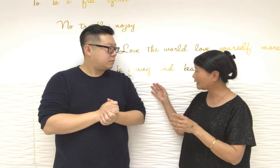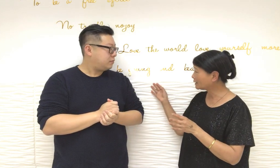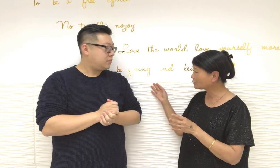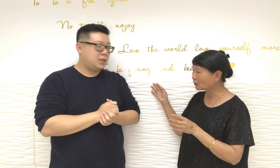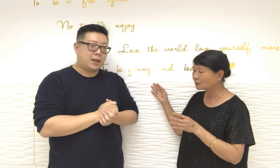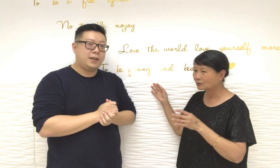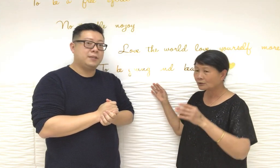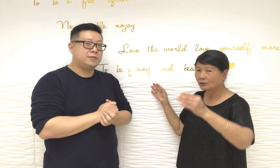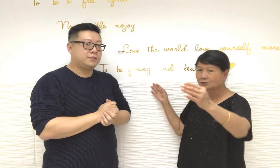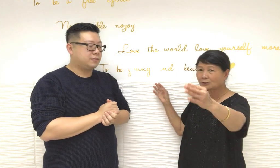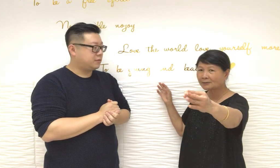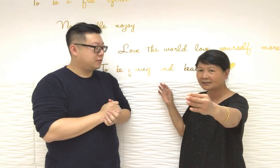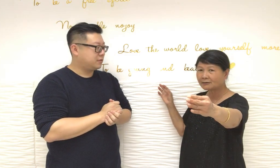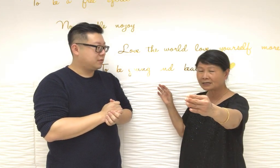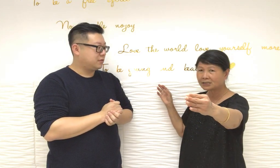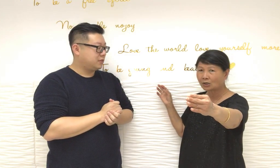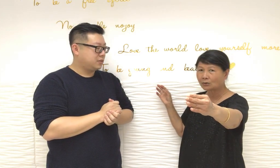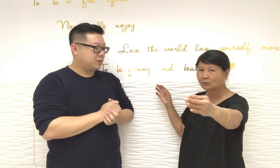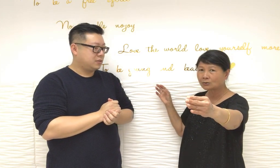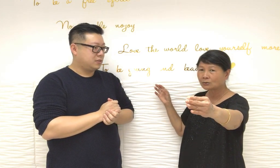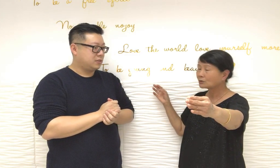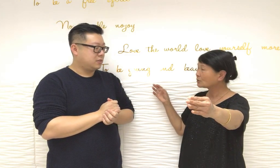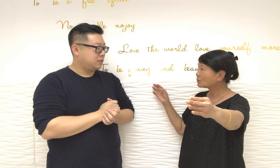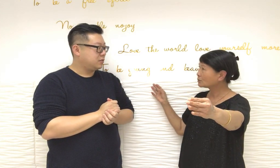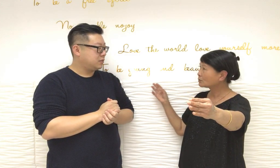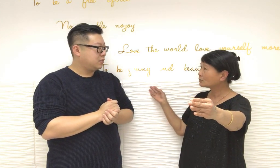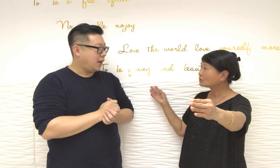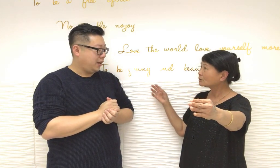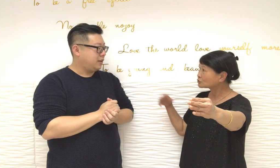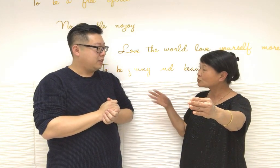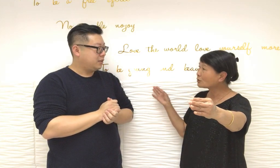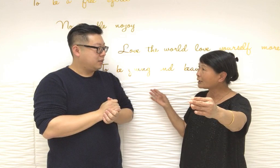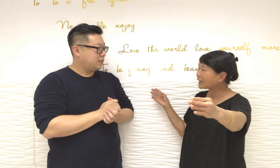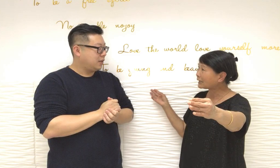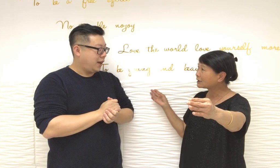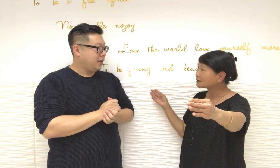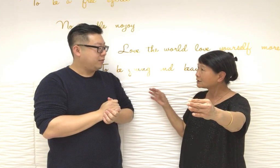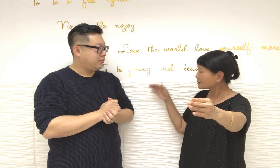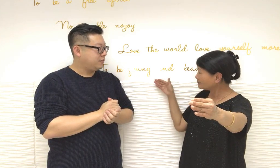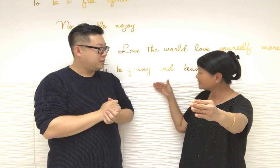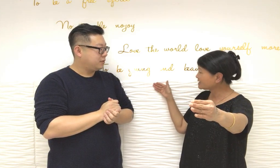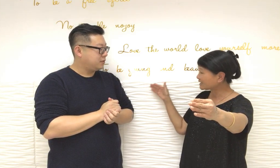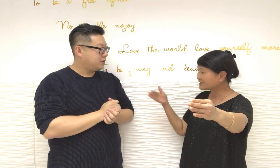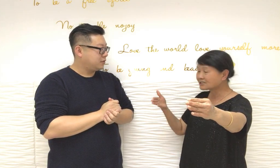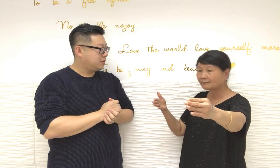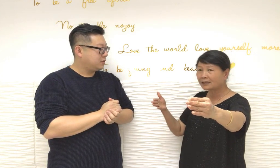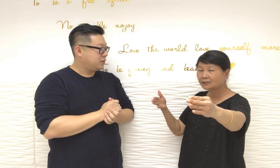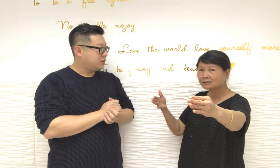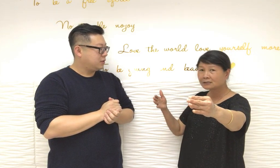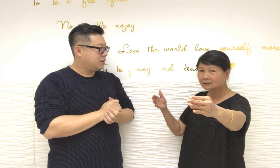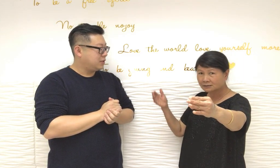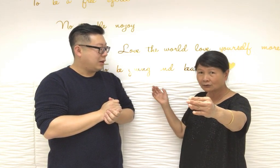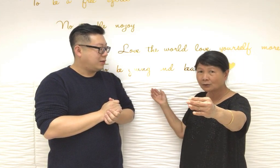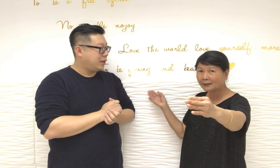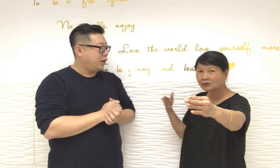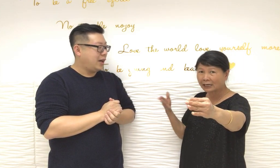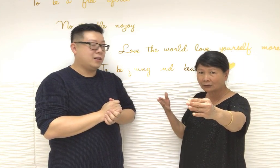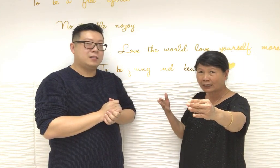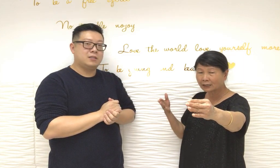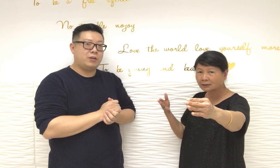在這裏是我把皮丘在這裏是是住屋是那你的人一入呢就馬上去就上去OK